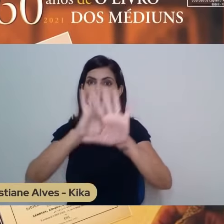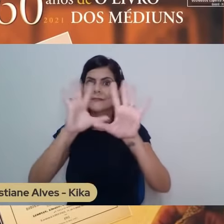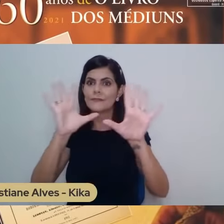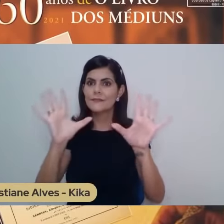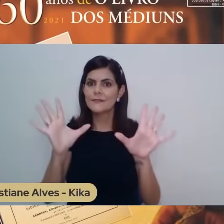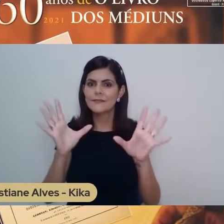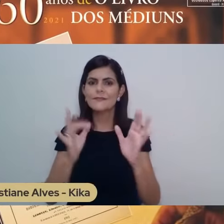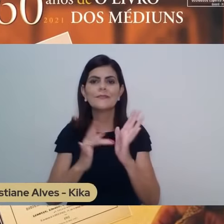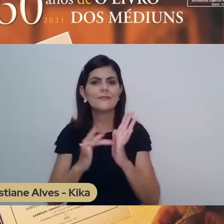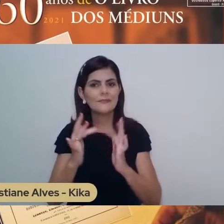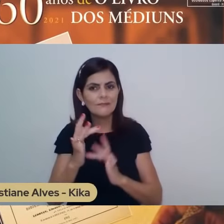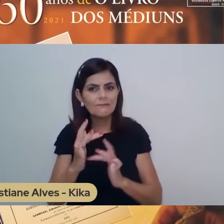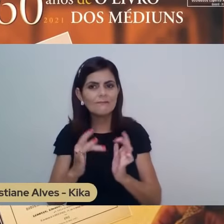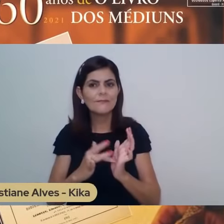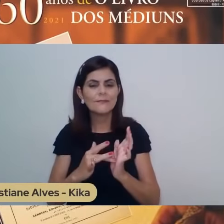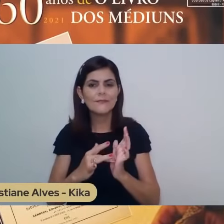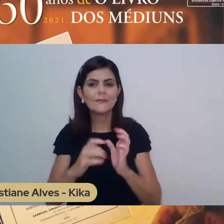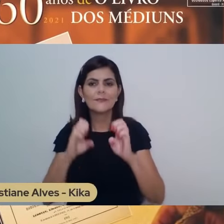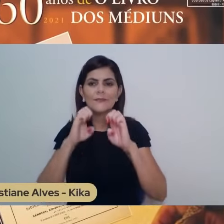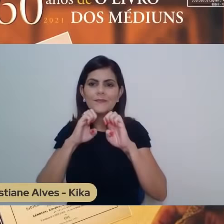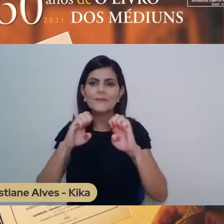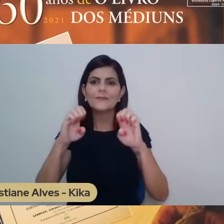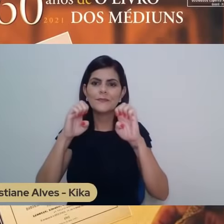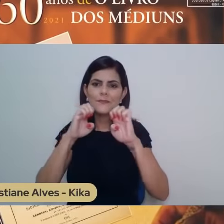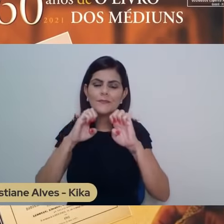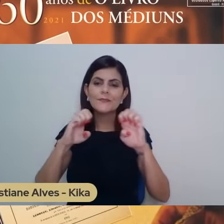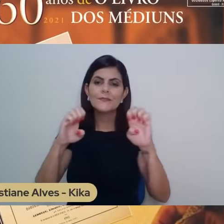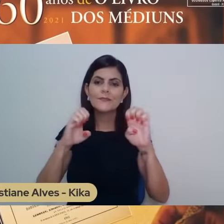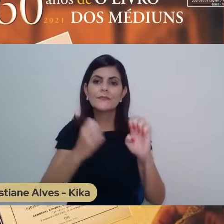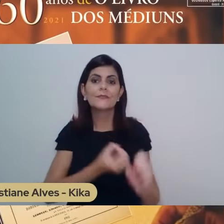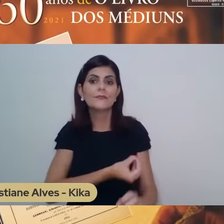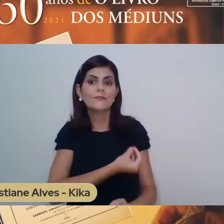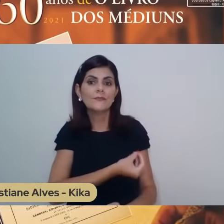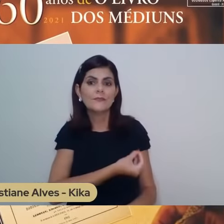mensagem, era portador por meio da sua vida também.